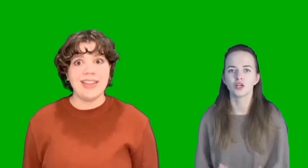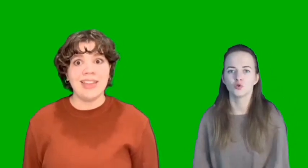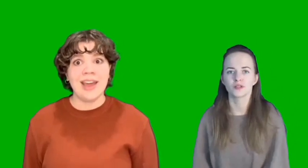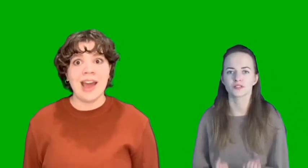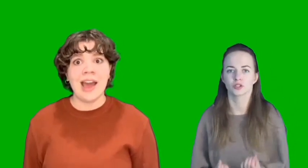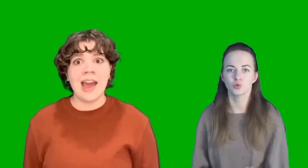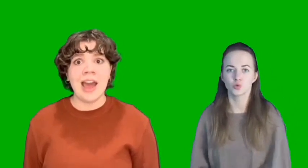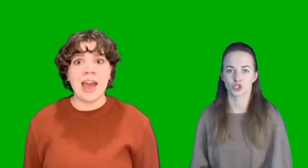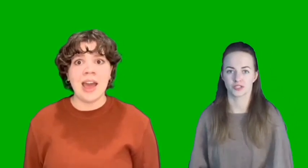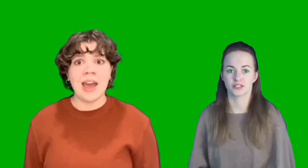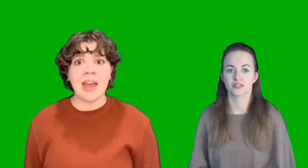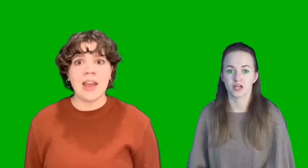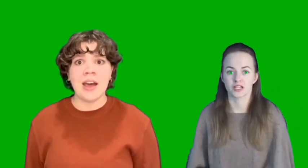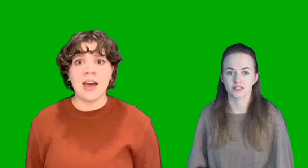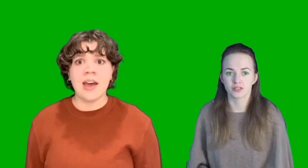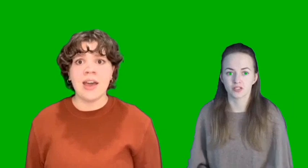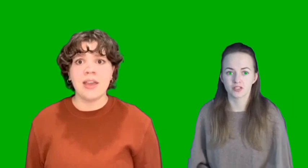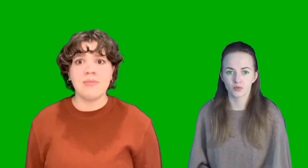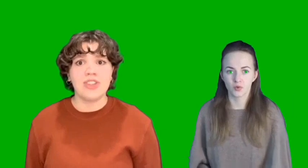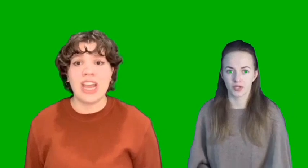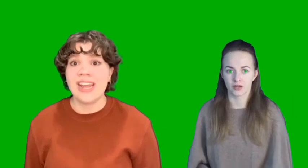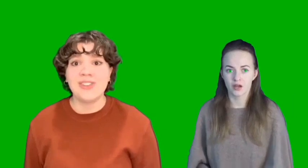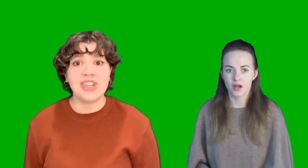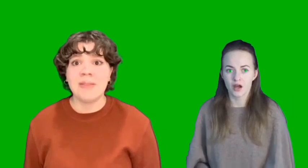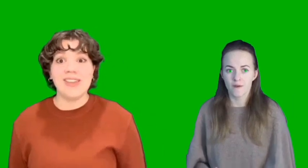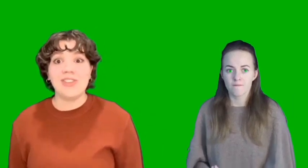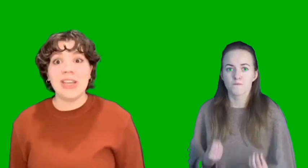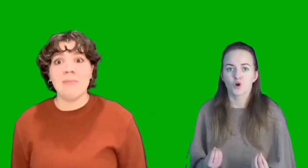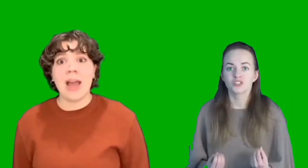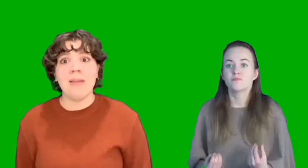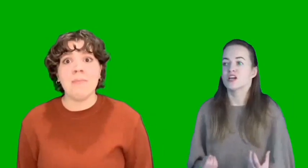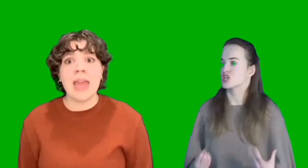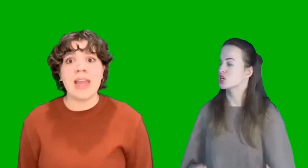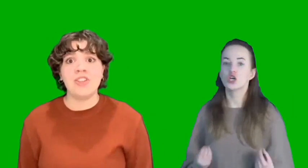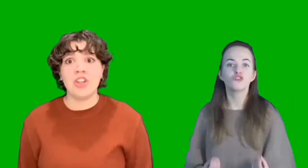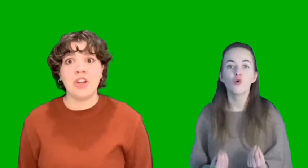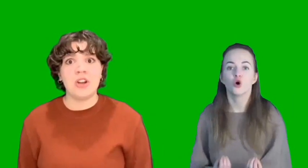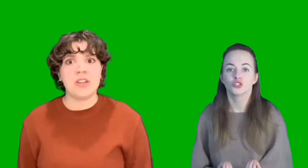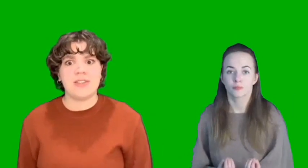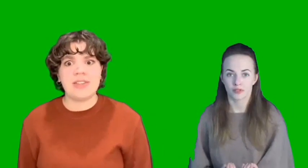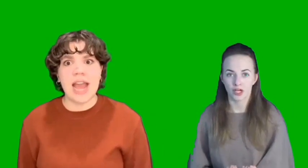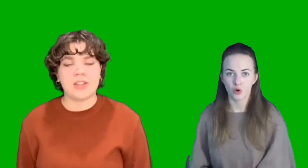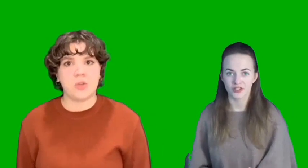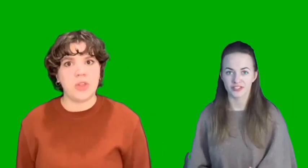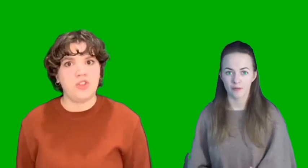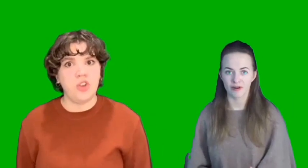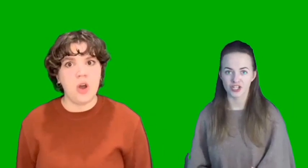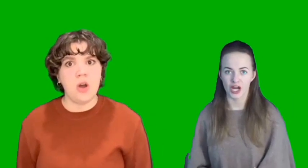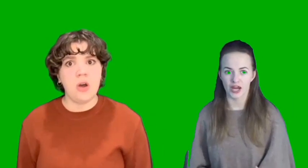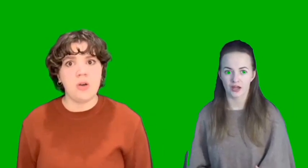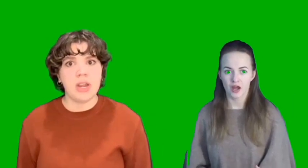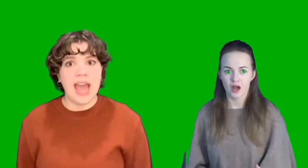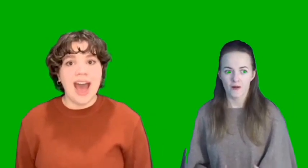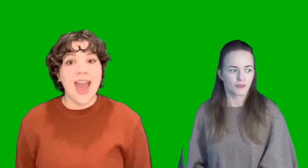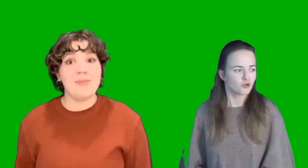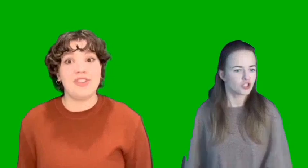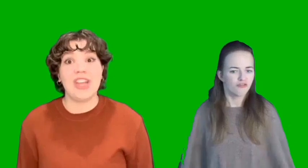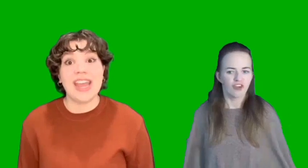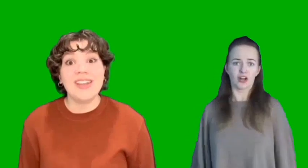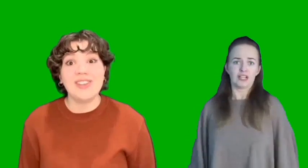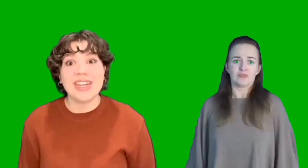ада любят слушать эти царственные звуки, Бродят бешеные волки по дороге скрипачей.